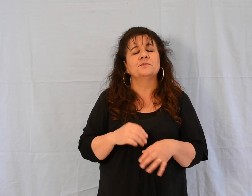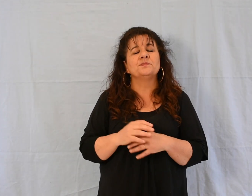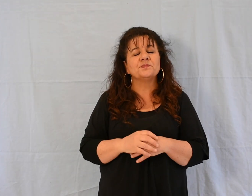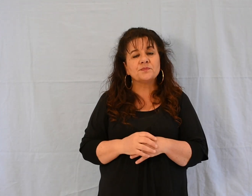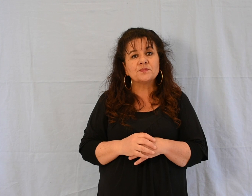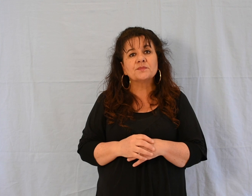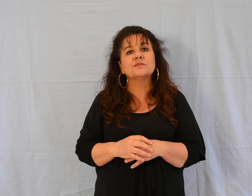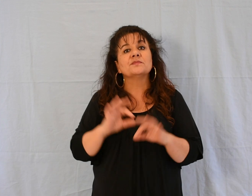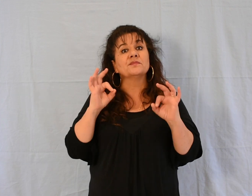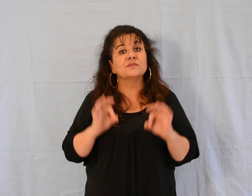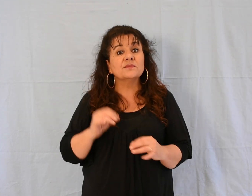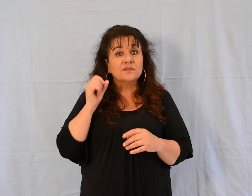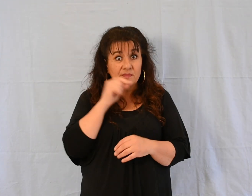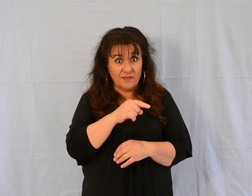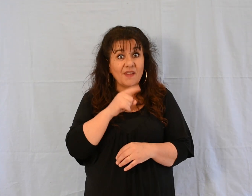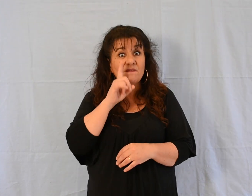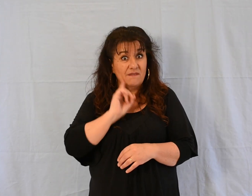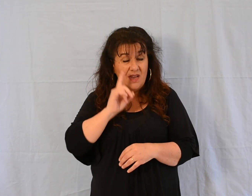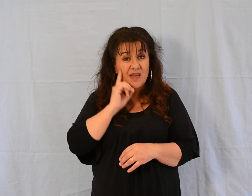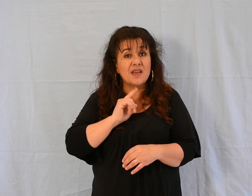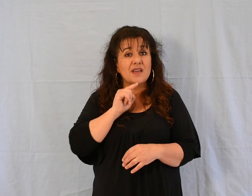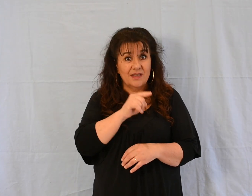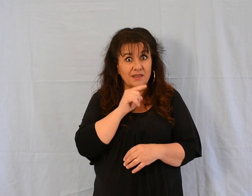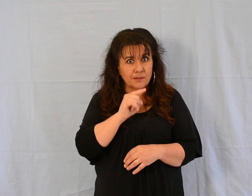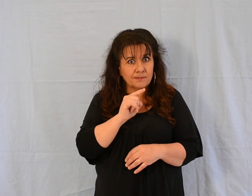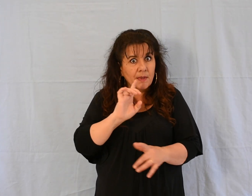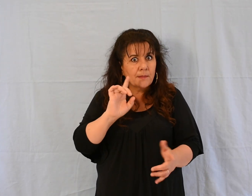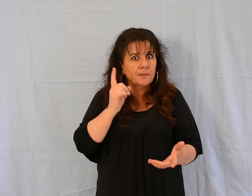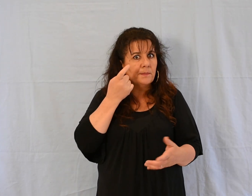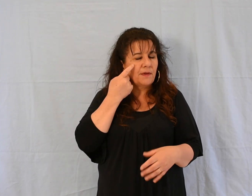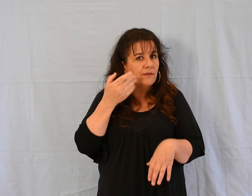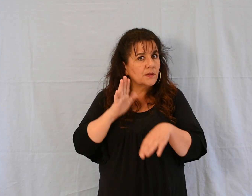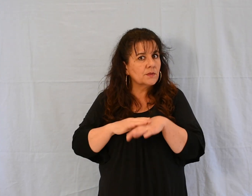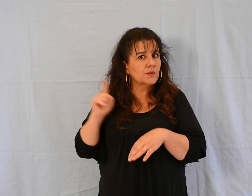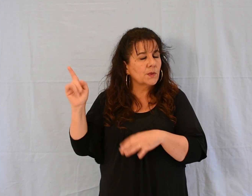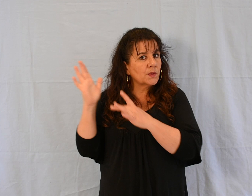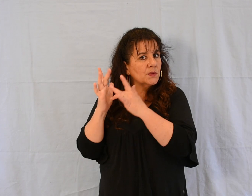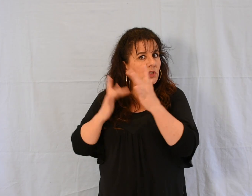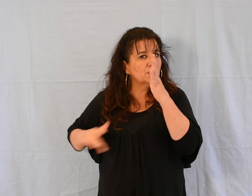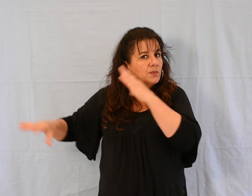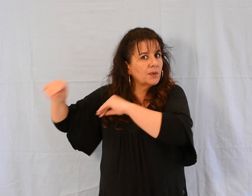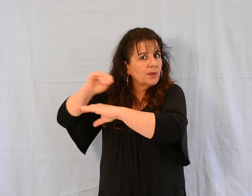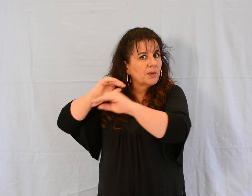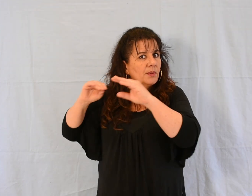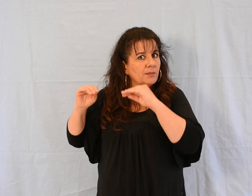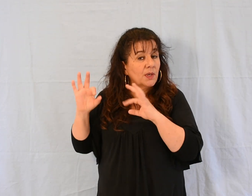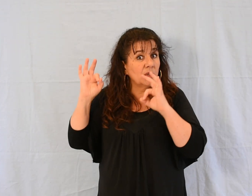Cette femme, donc, ayant appris ce qu'on disait de Jésus, vint par derrière dans la foule